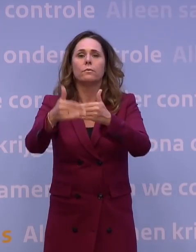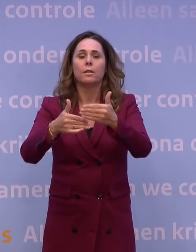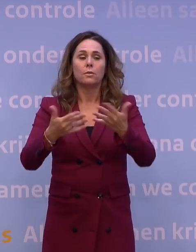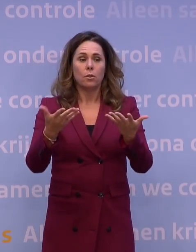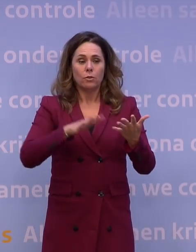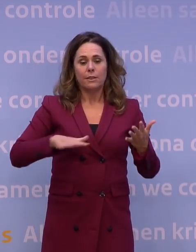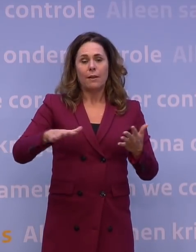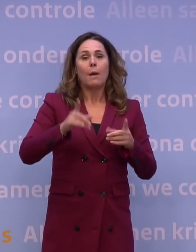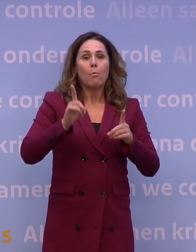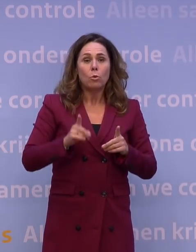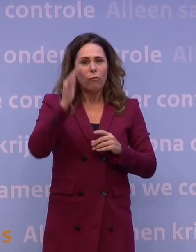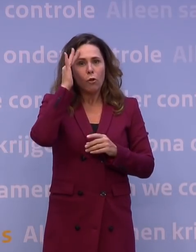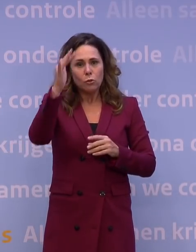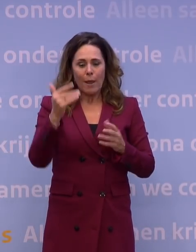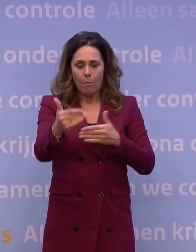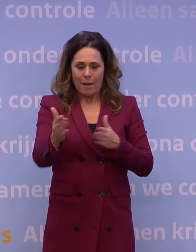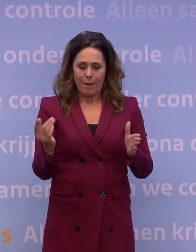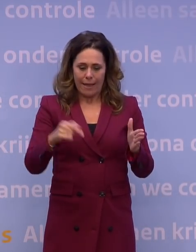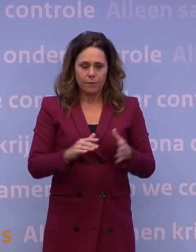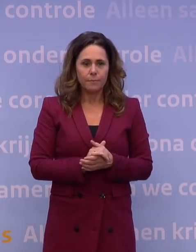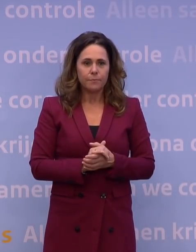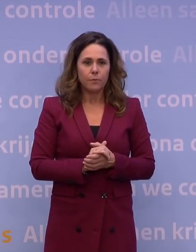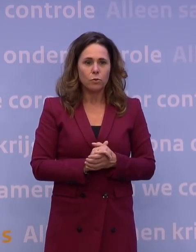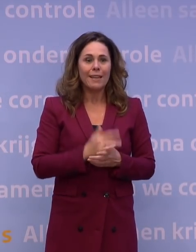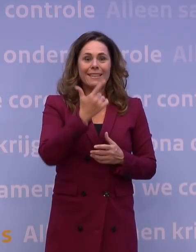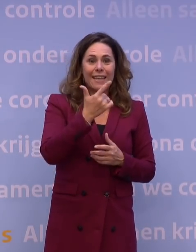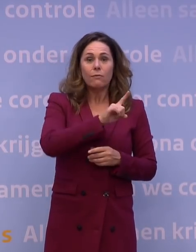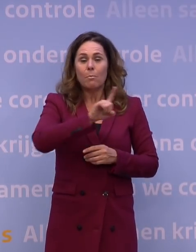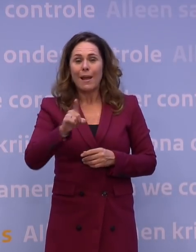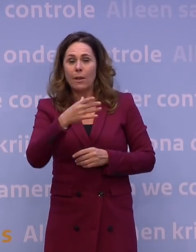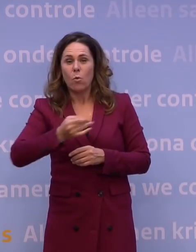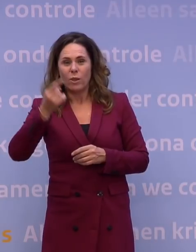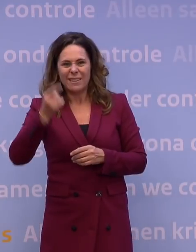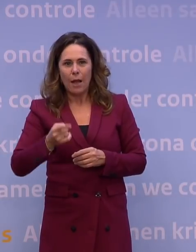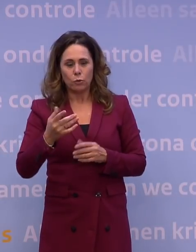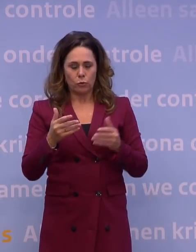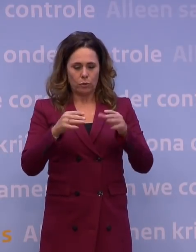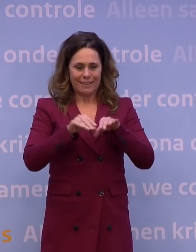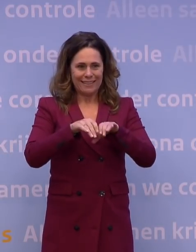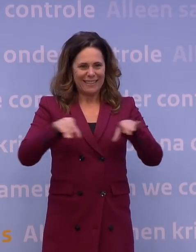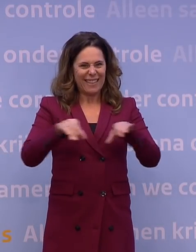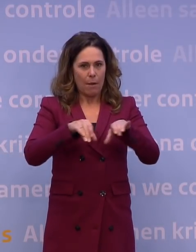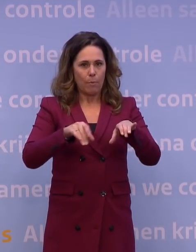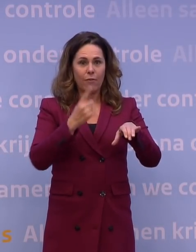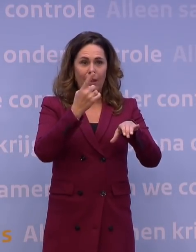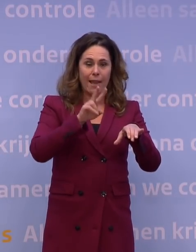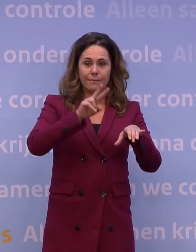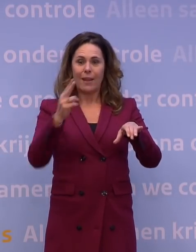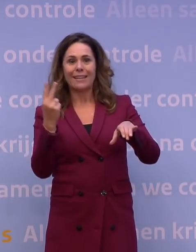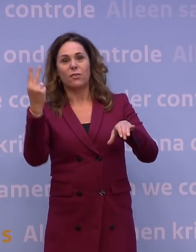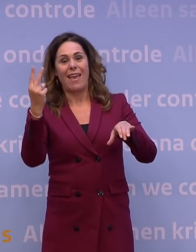voorspelbare pakket worden. Dus die 7 per 100.000, dat is de drempelwaarde eigenlijk om van 1 naar 2 te gaan, met ook